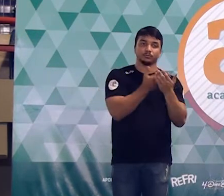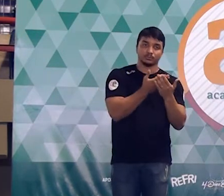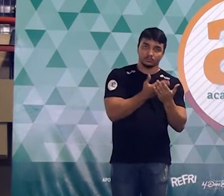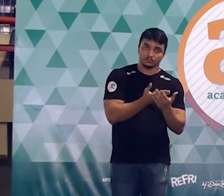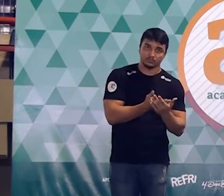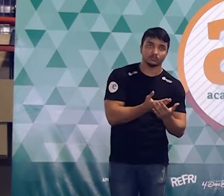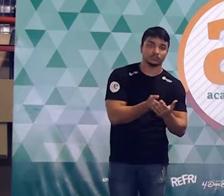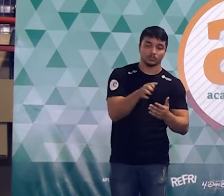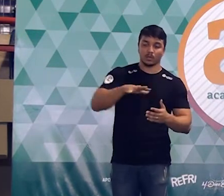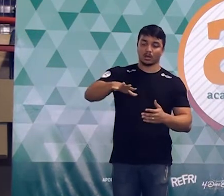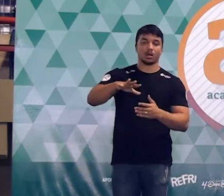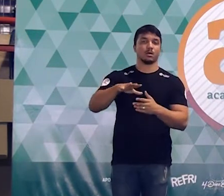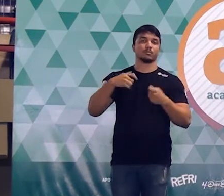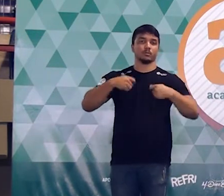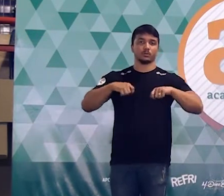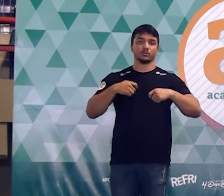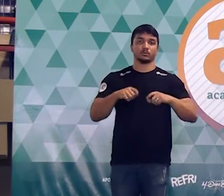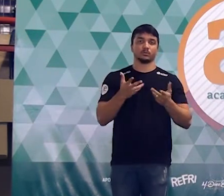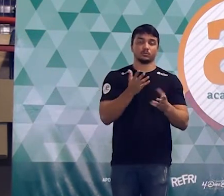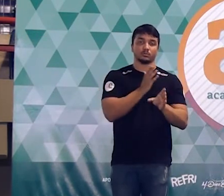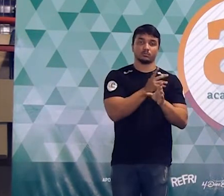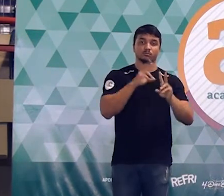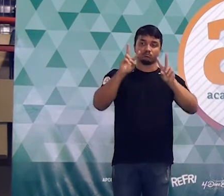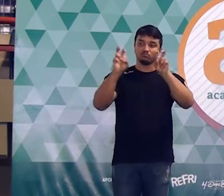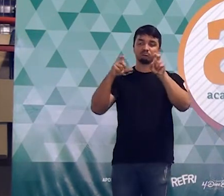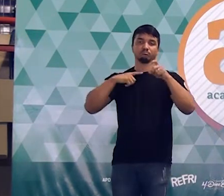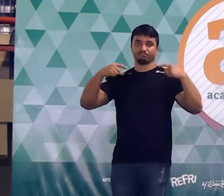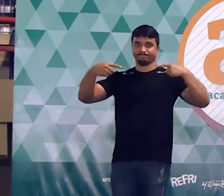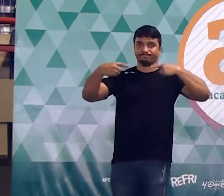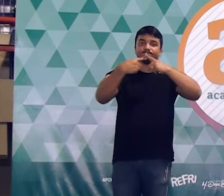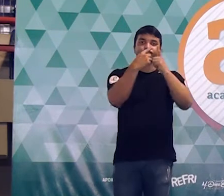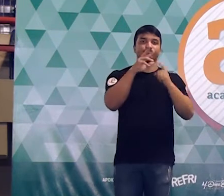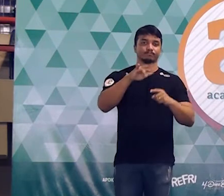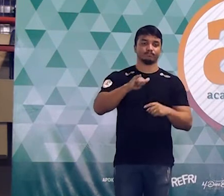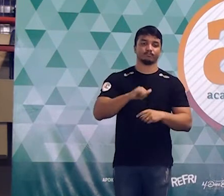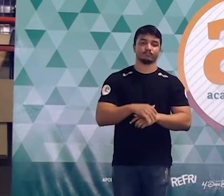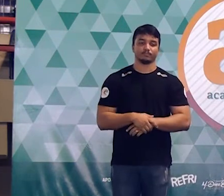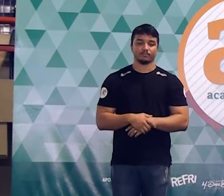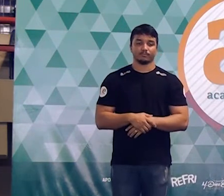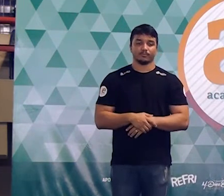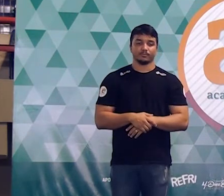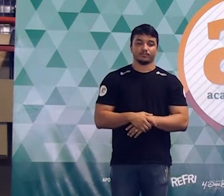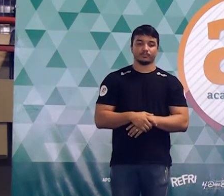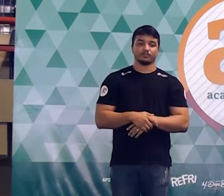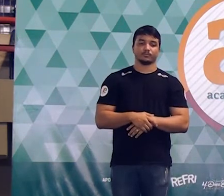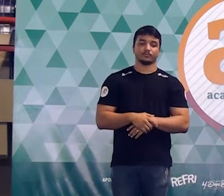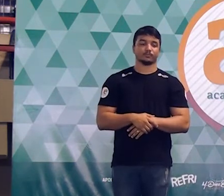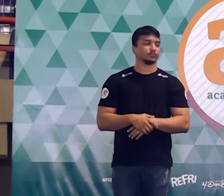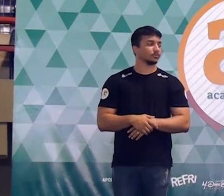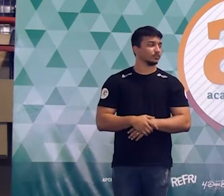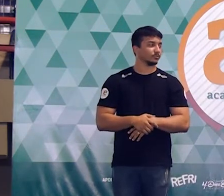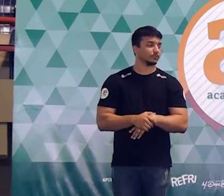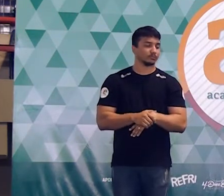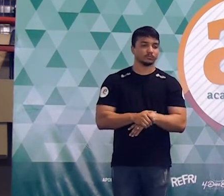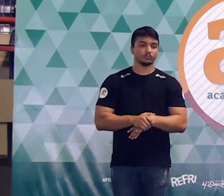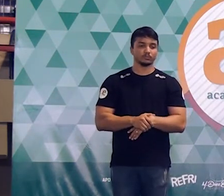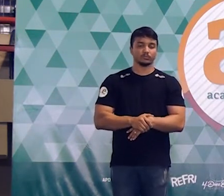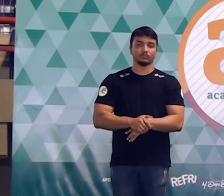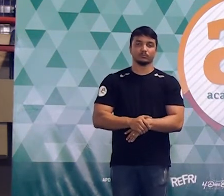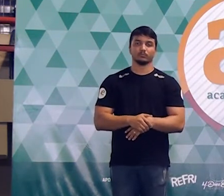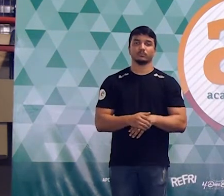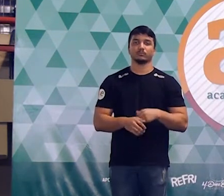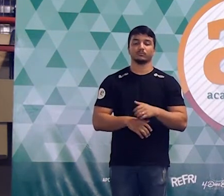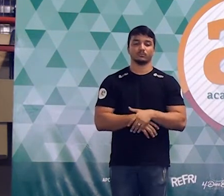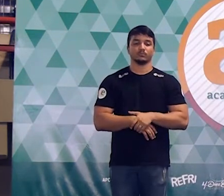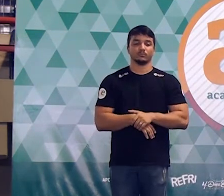a parte de área porque certamente esse assunto vai ser cobrado. Tá bom? Vamos lá pra segunda. Uma outra questão aqui também da